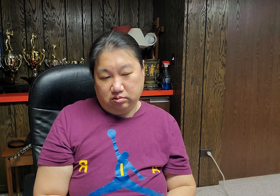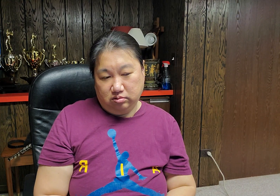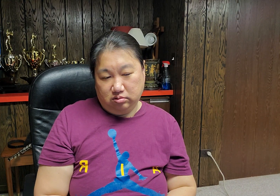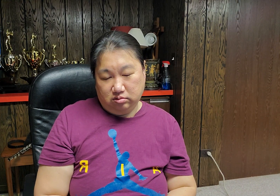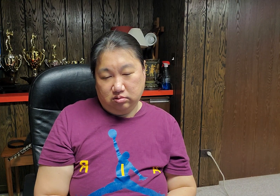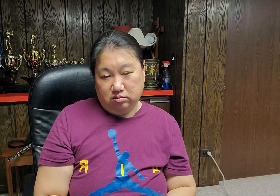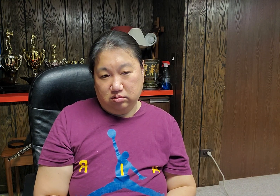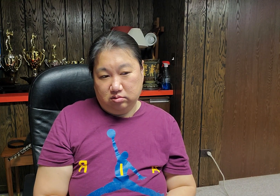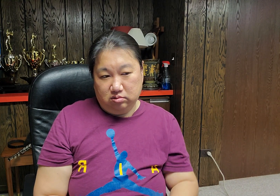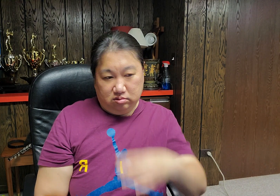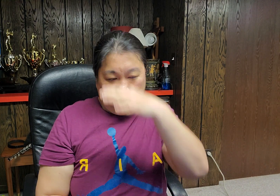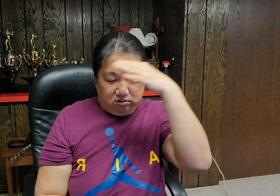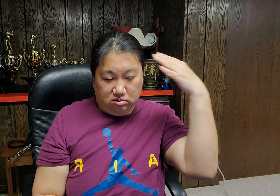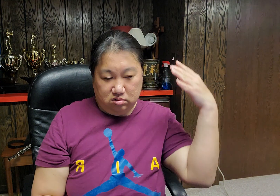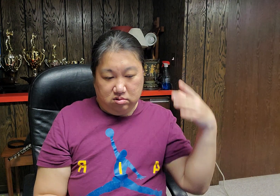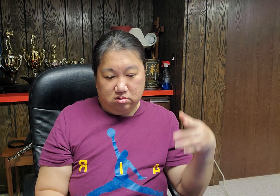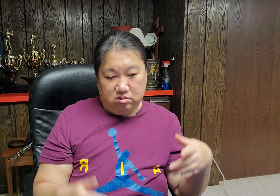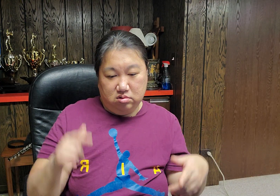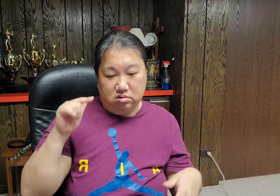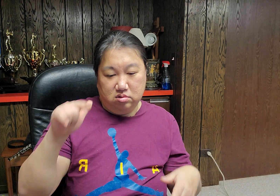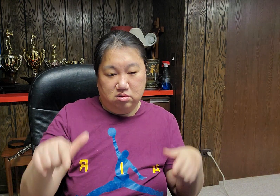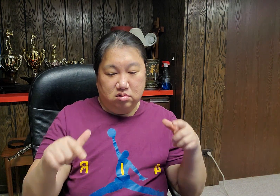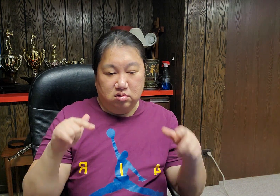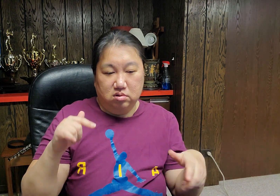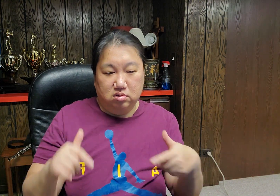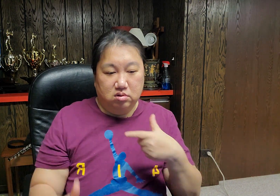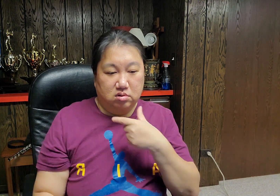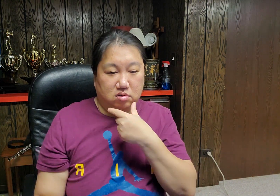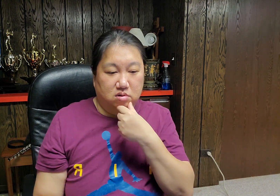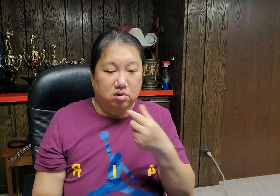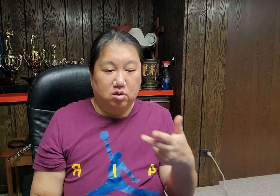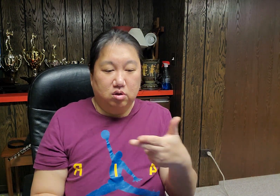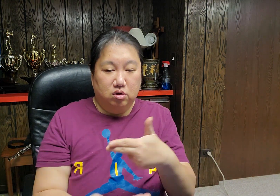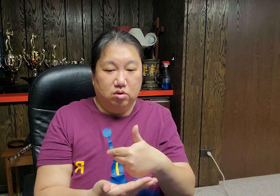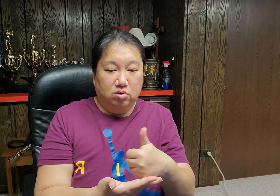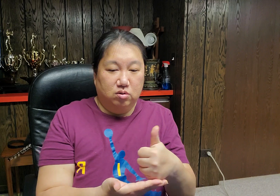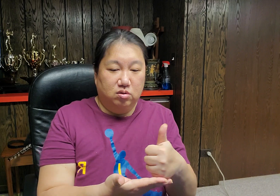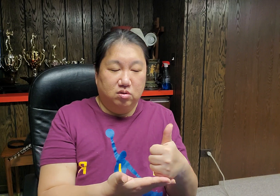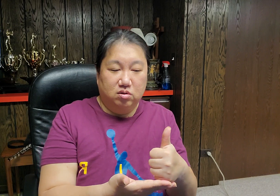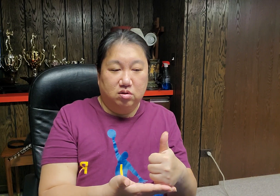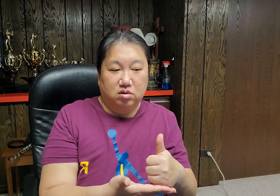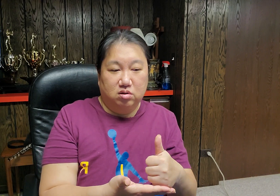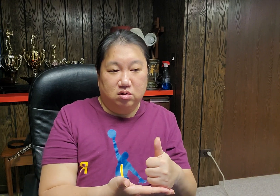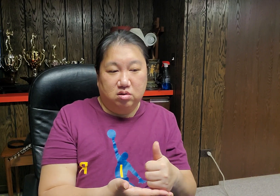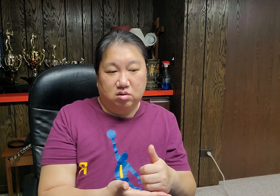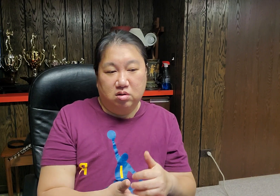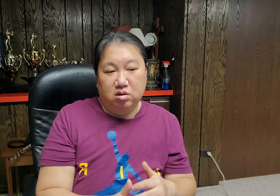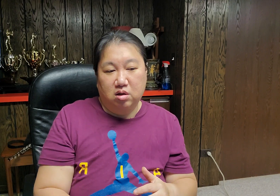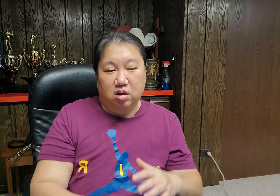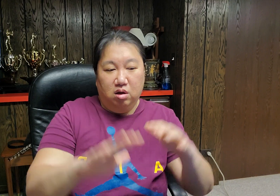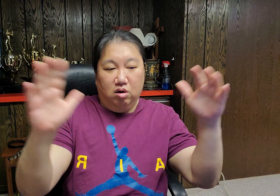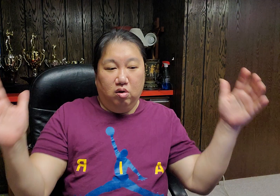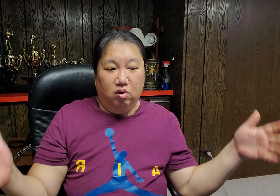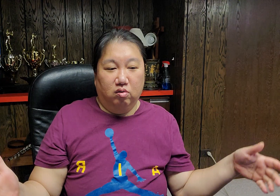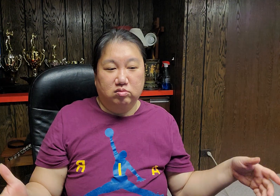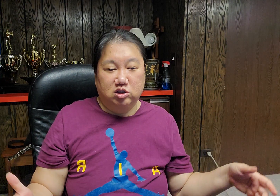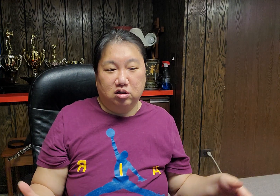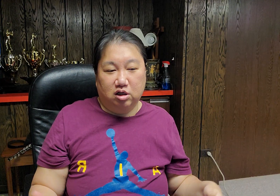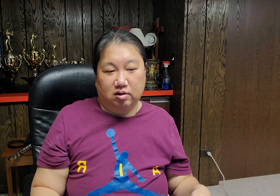똑바로 걷고 싶어요 주님 온전한